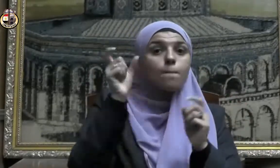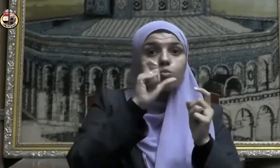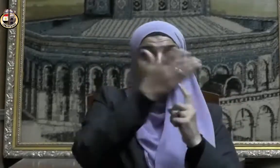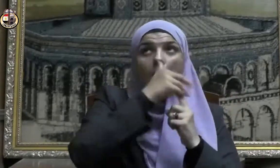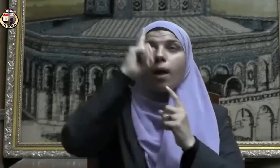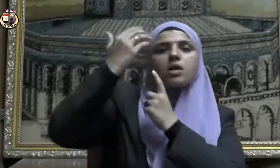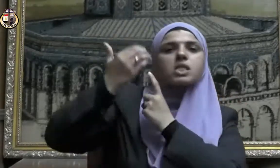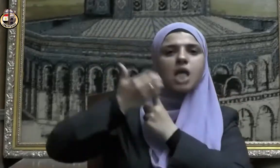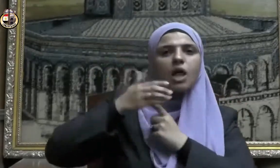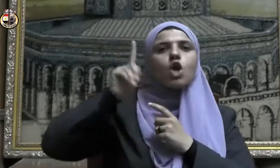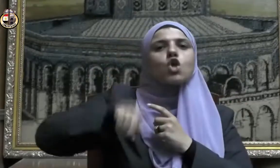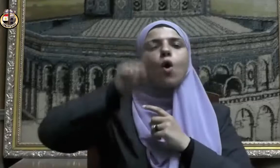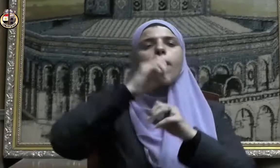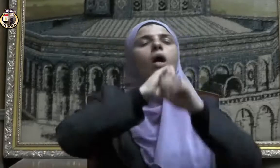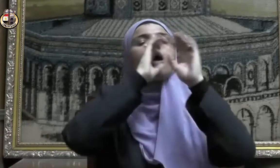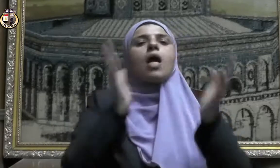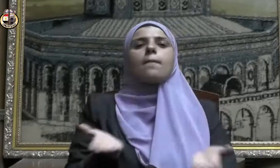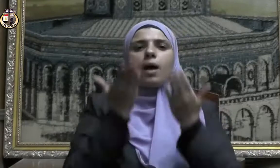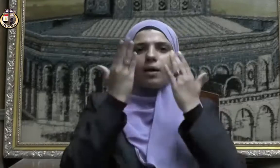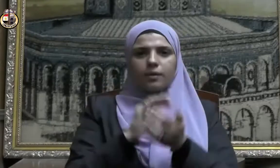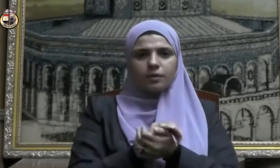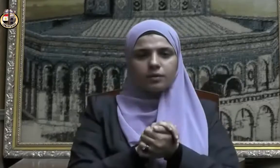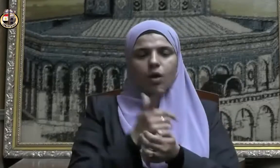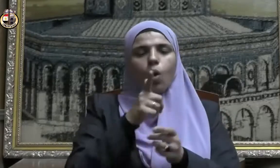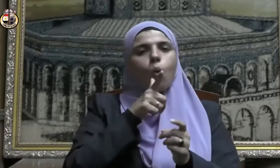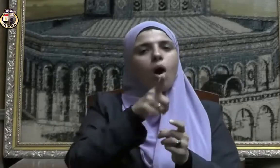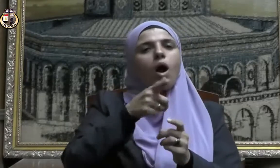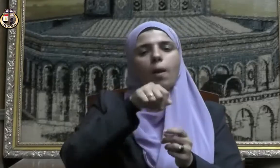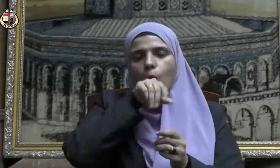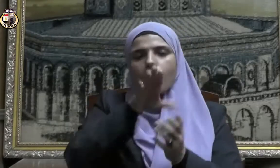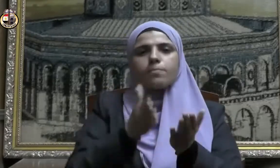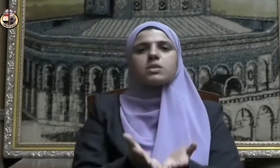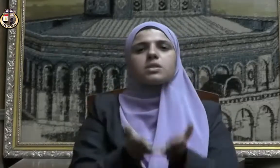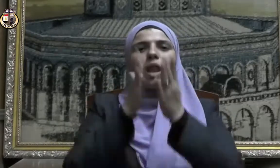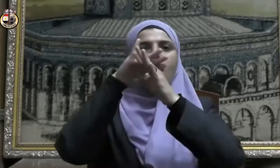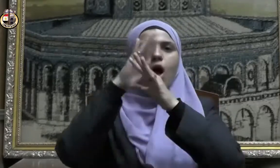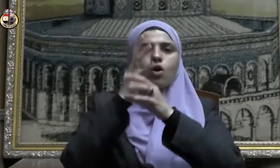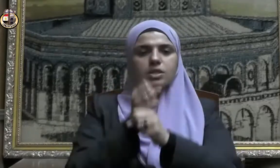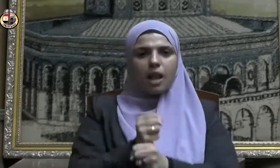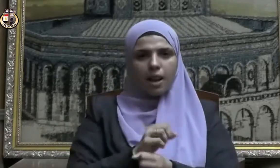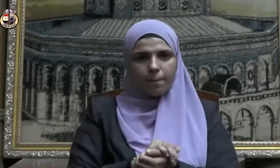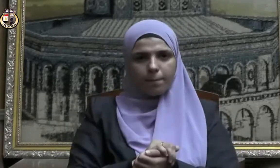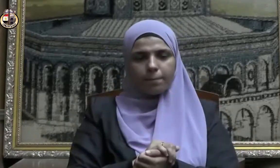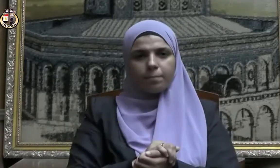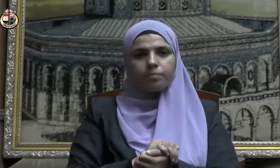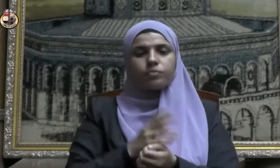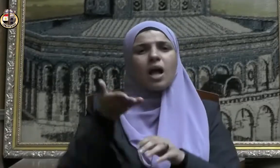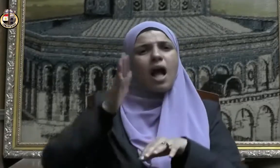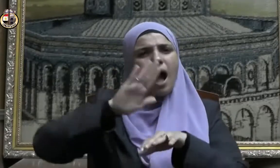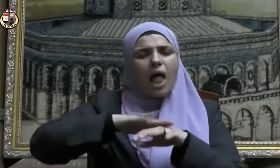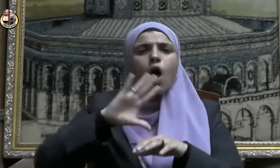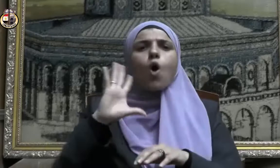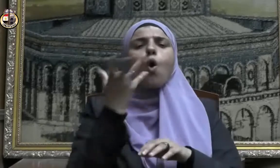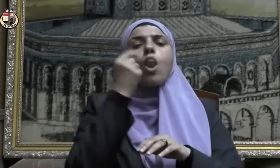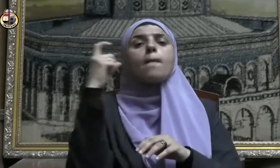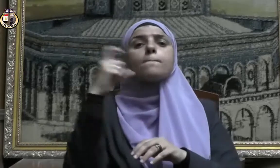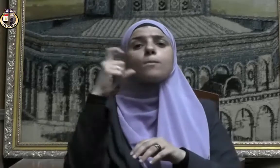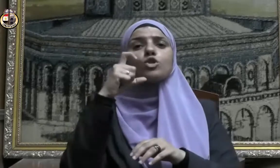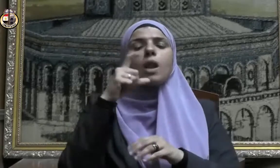ستره الله يوم القيامة وقال صلى الله عليه وسلم على كل مسلم